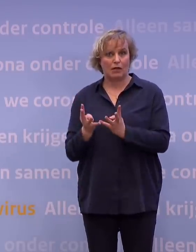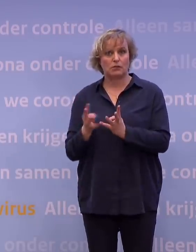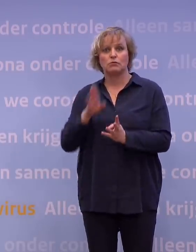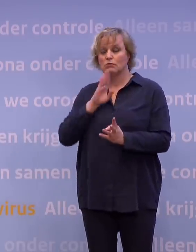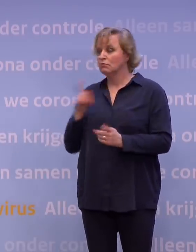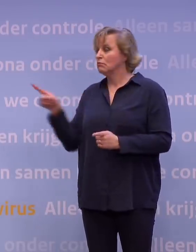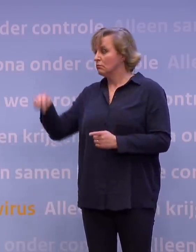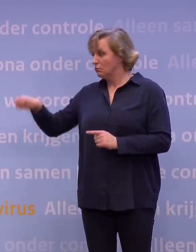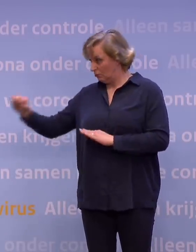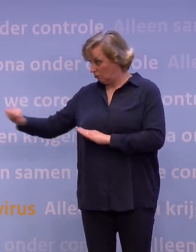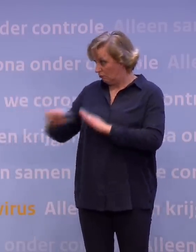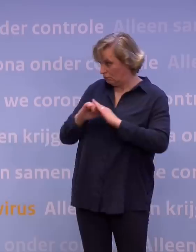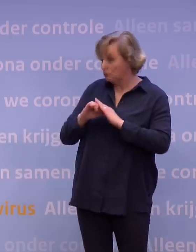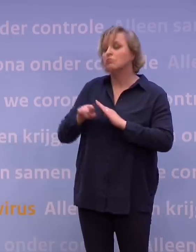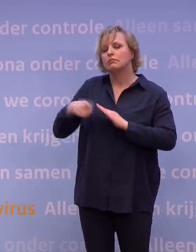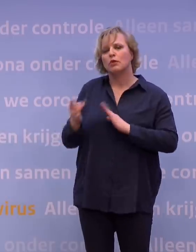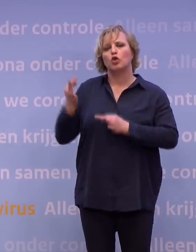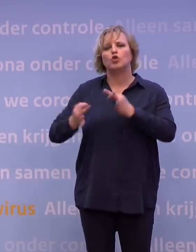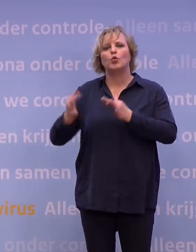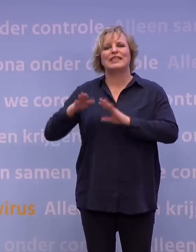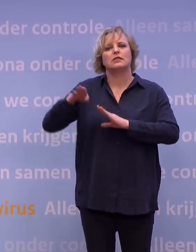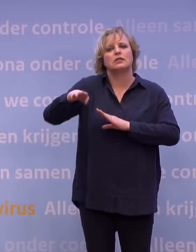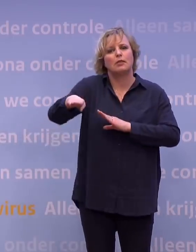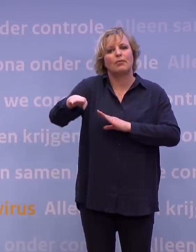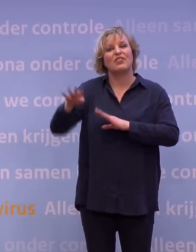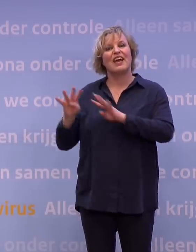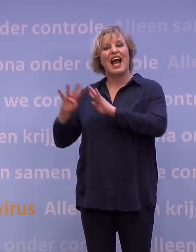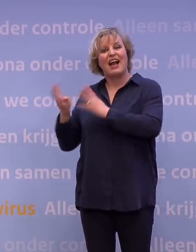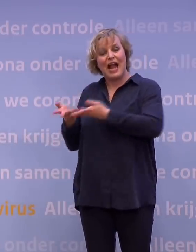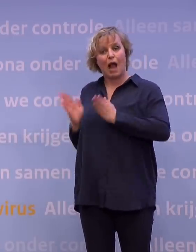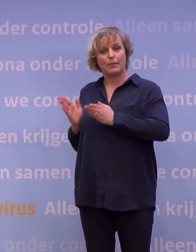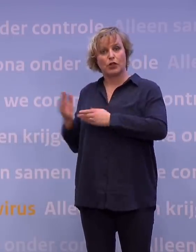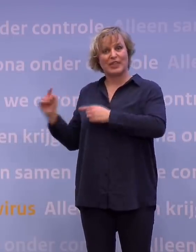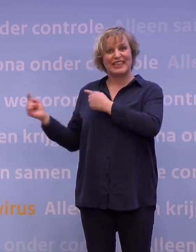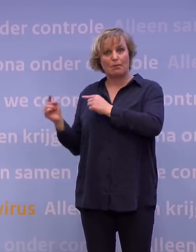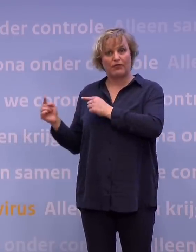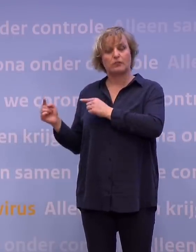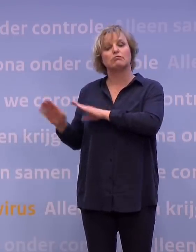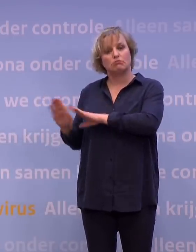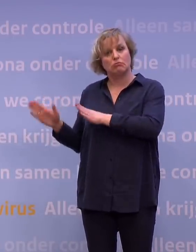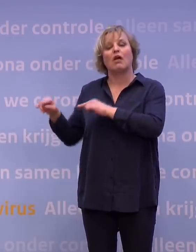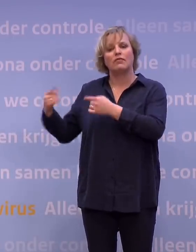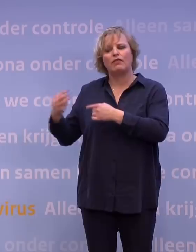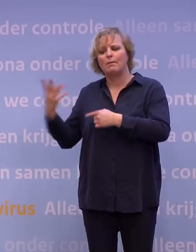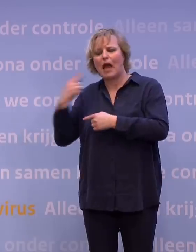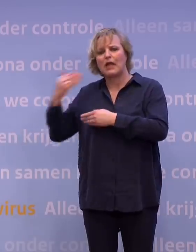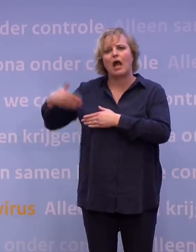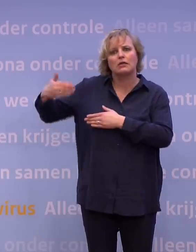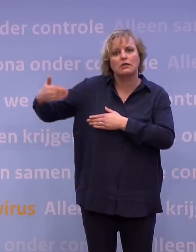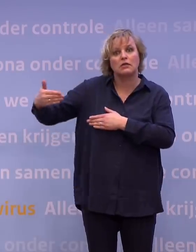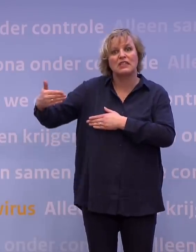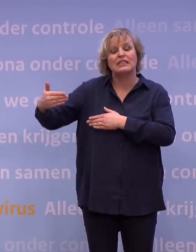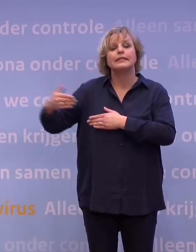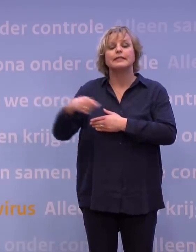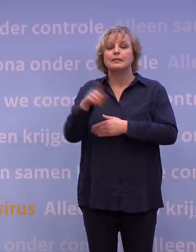juridische stappen te zetten die nodig zijn om er een paar dagen na het Kamerdebat te laten ingaan. En wanneer zou dat dan zijn? Want het lijkt erop dat het Kamerdebat morgen zal zijn.